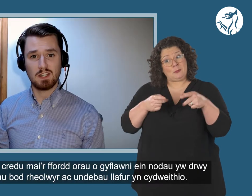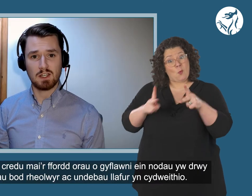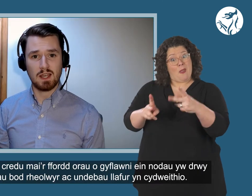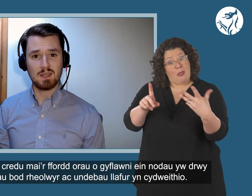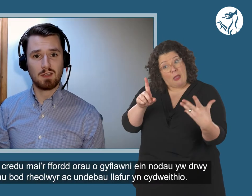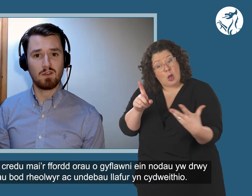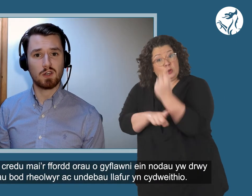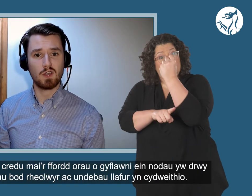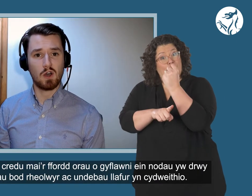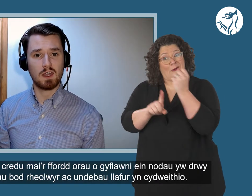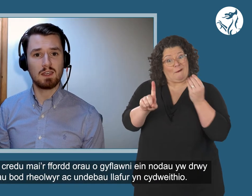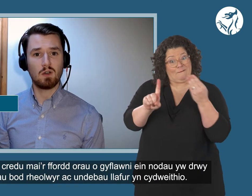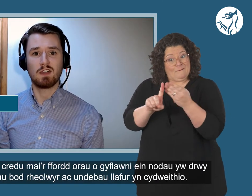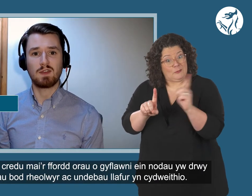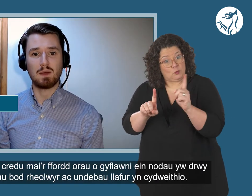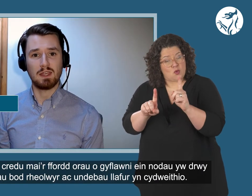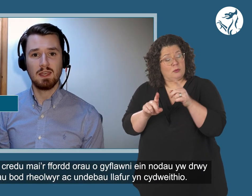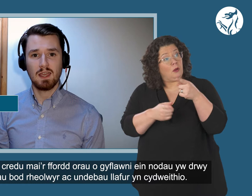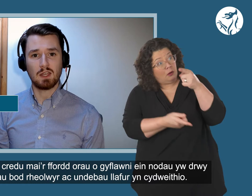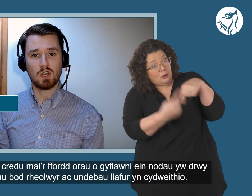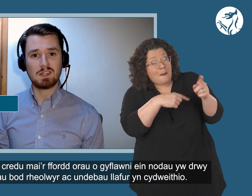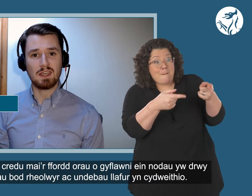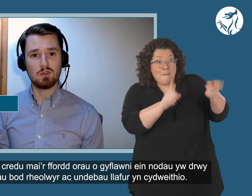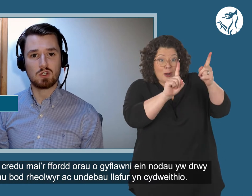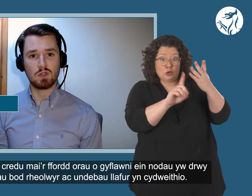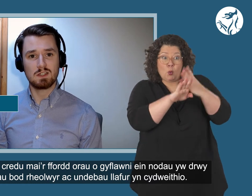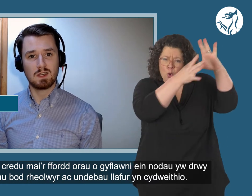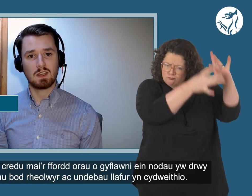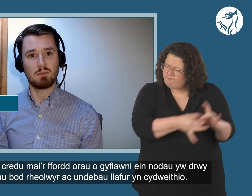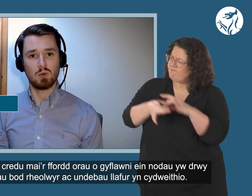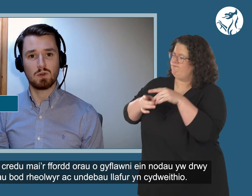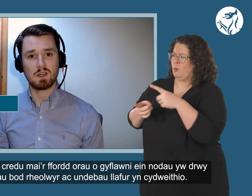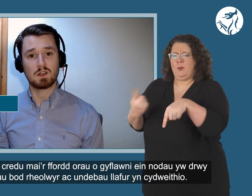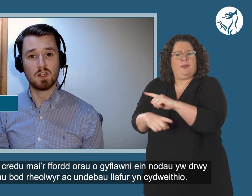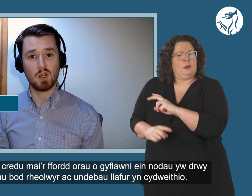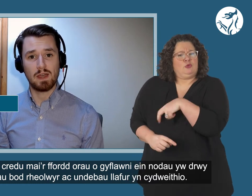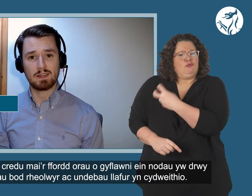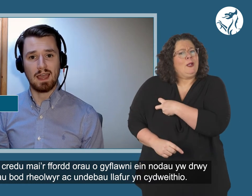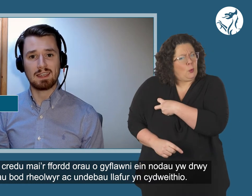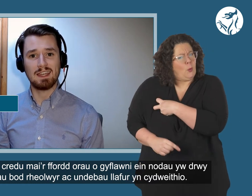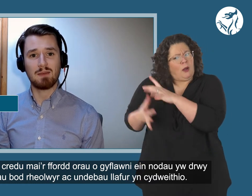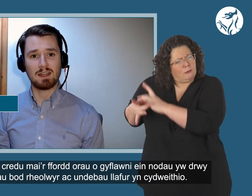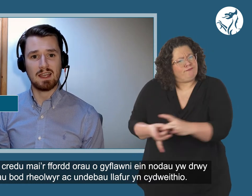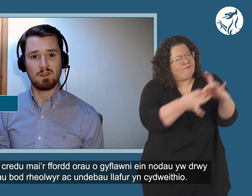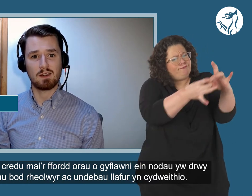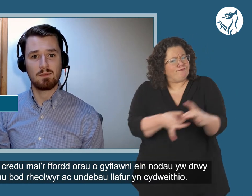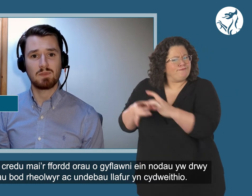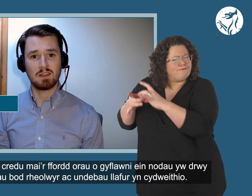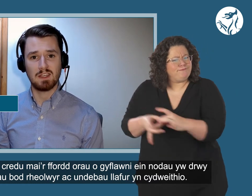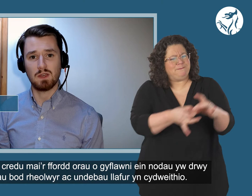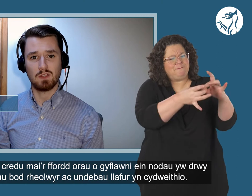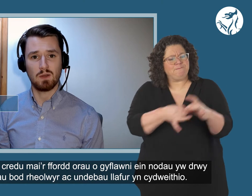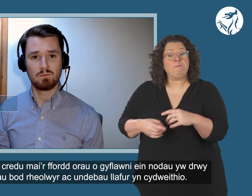Rydym ni'n credu mai ffordd orau o gyfflawni eng nodau i'w drwy sicrau bod rheolwyr ac undebau llaffyr